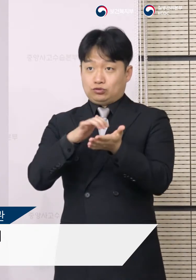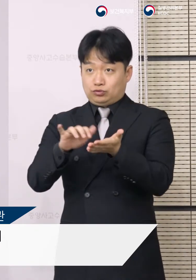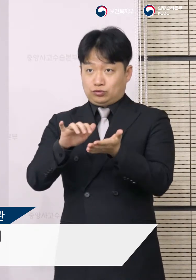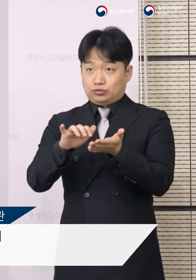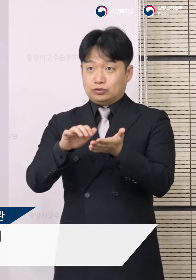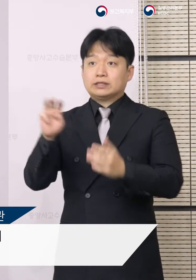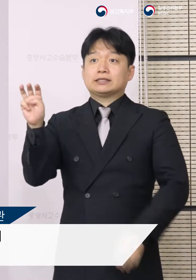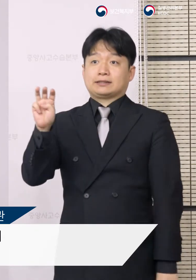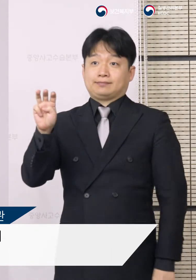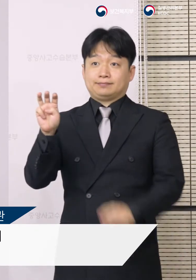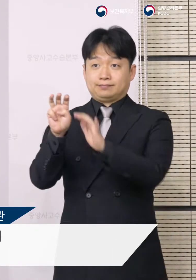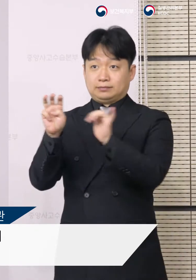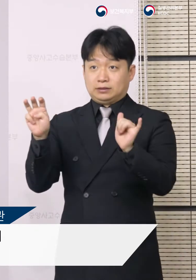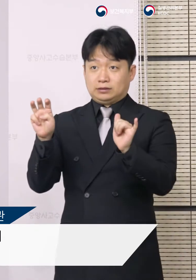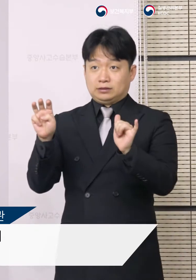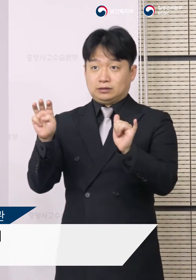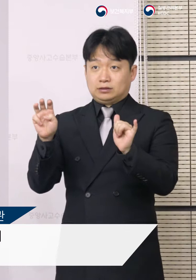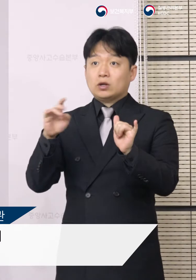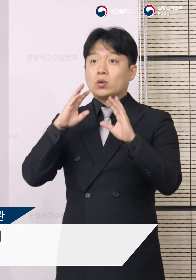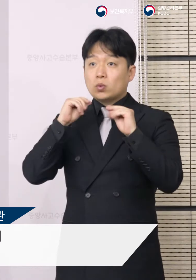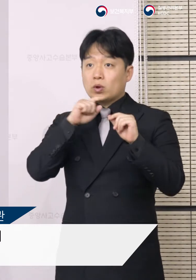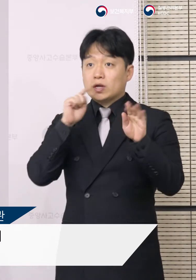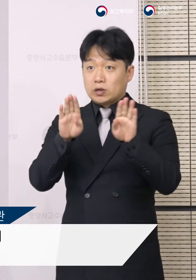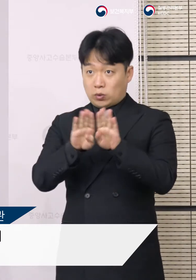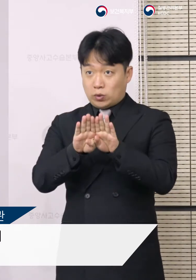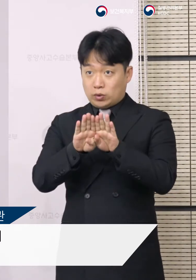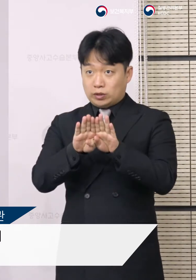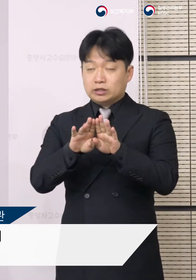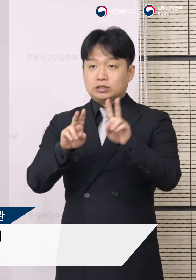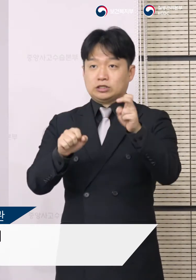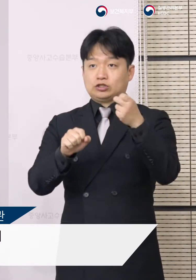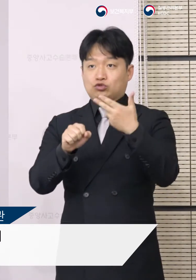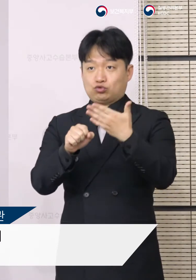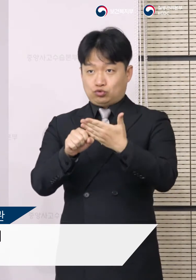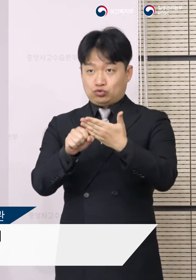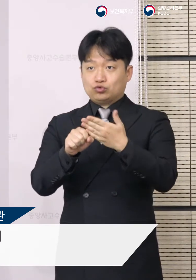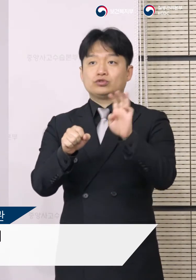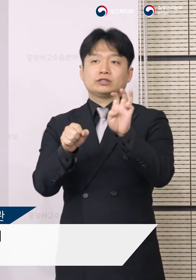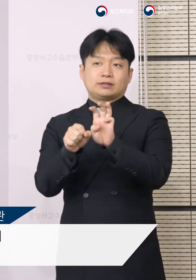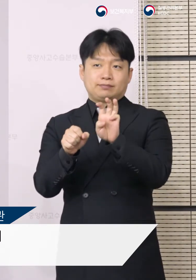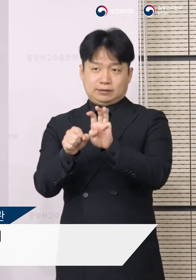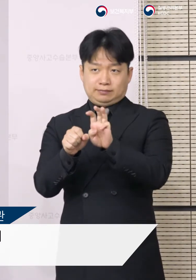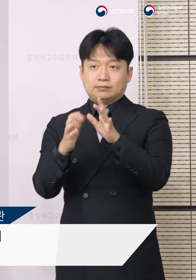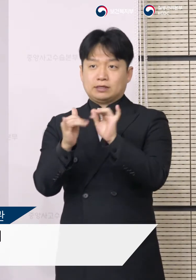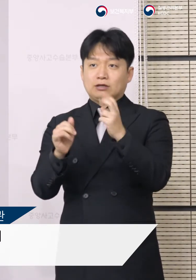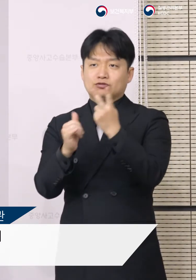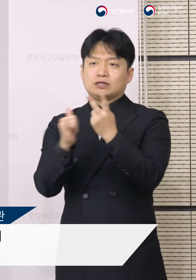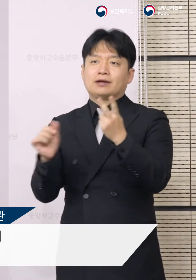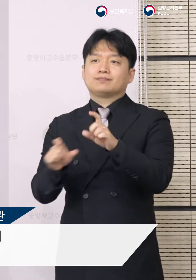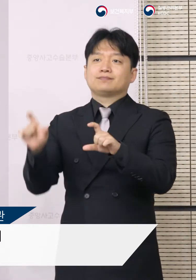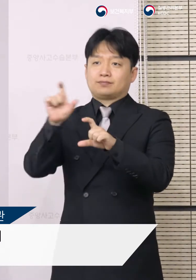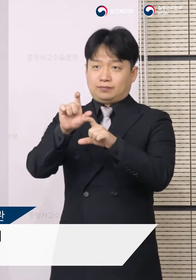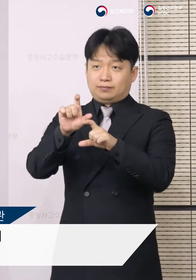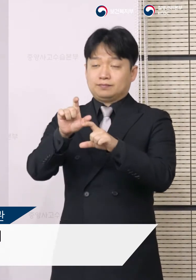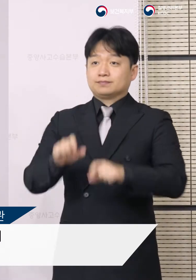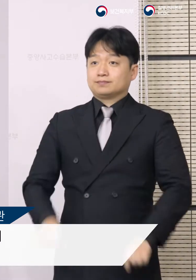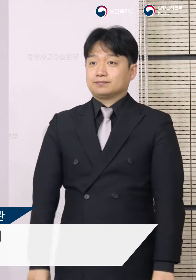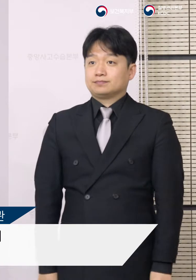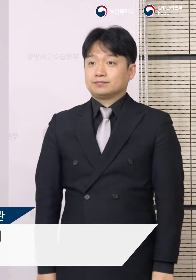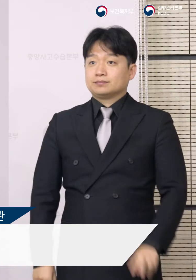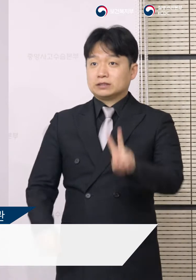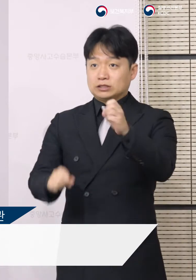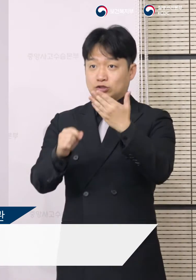환자는 총 30명으로 주말 사이에 29번, 30번 환자가 추가 발생하였습니다.